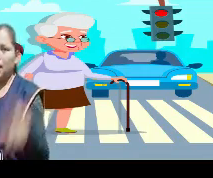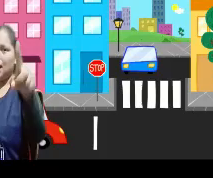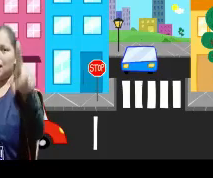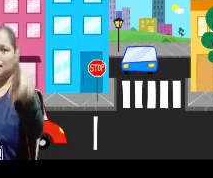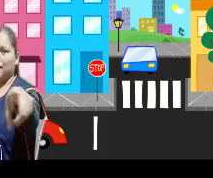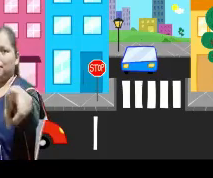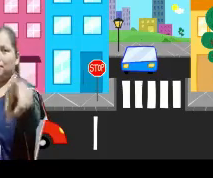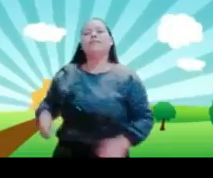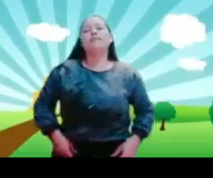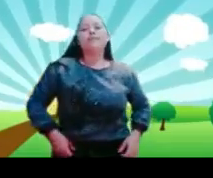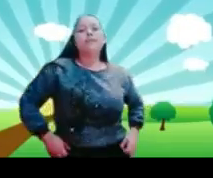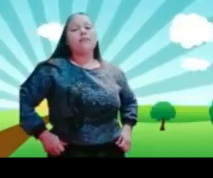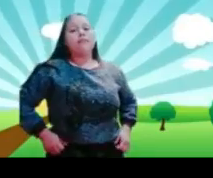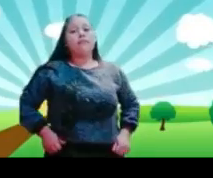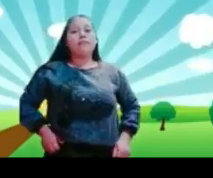hacer así.